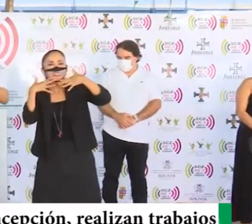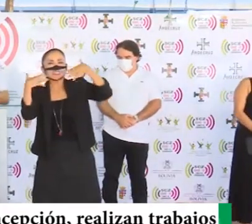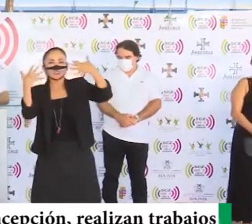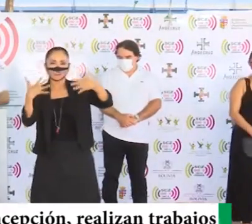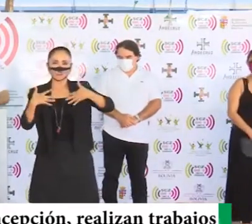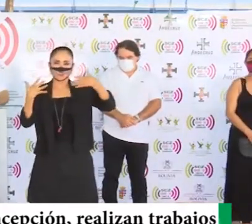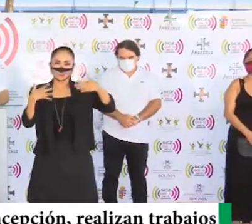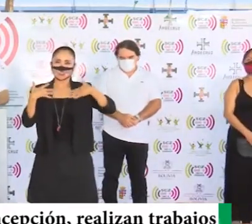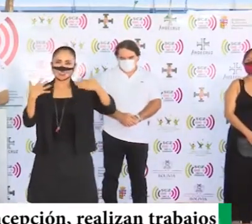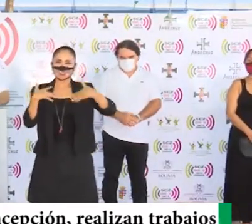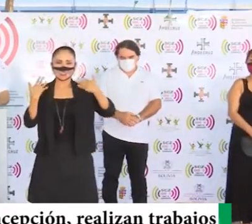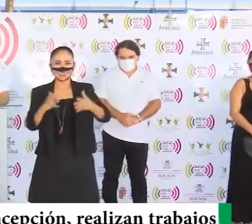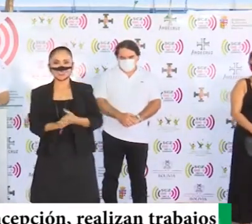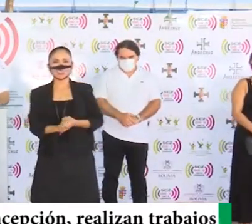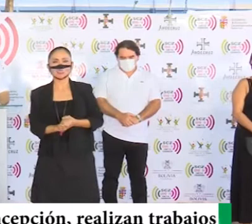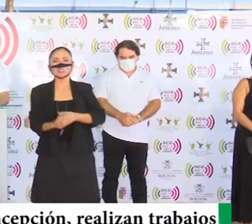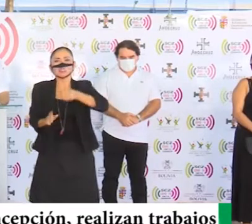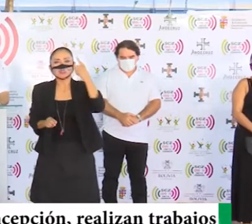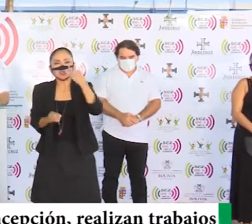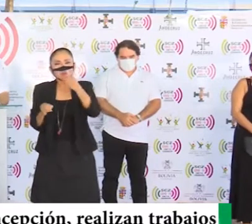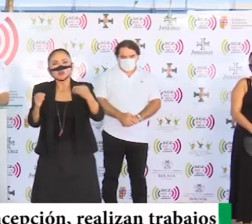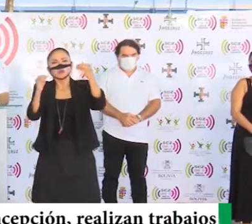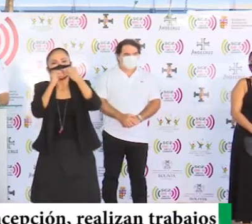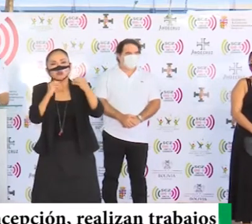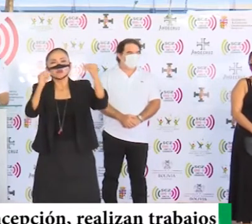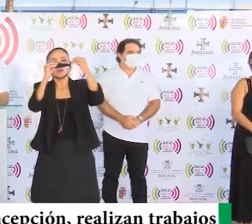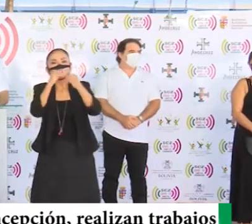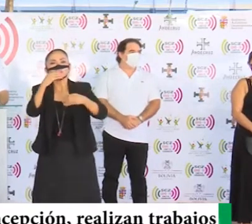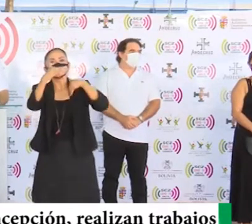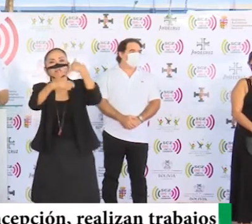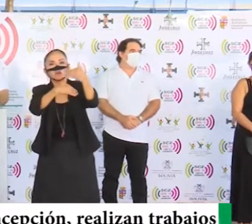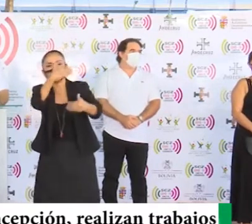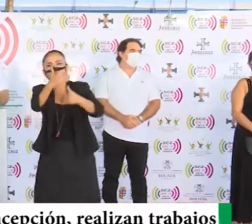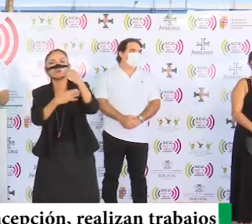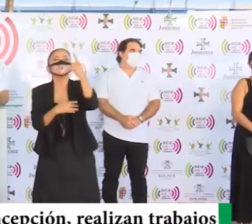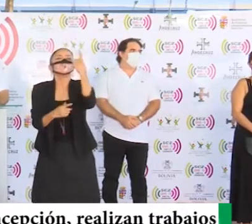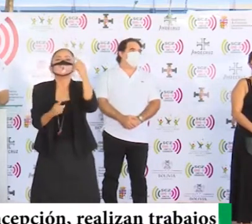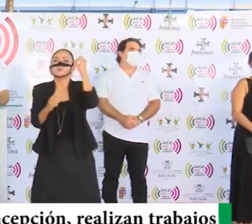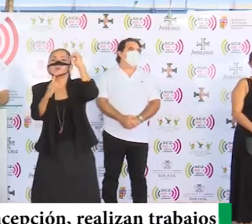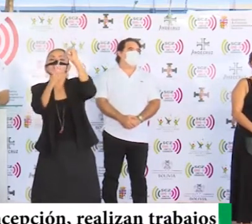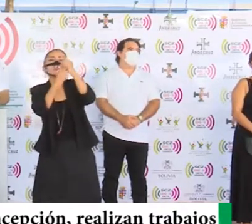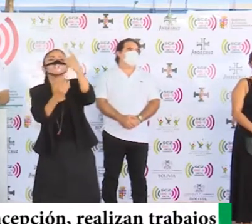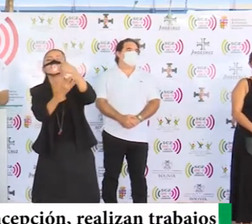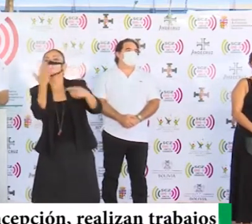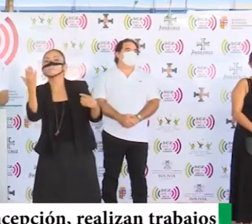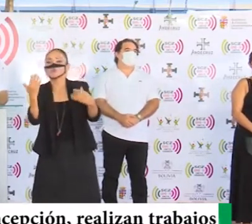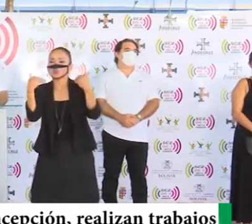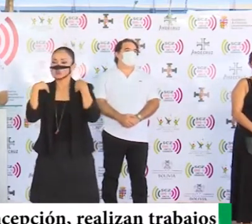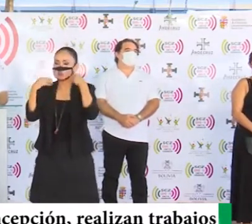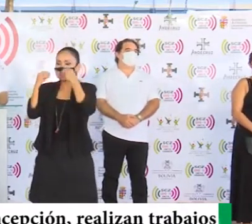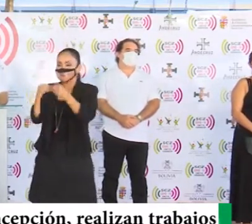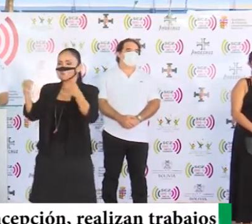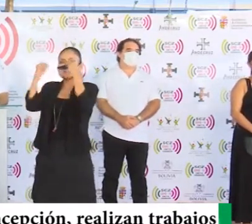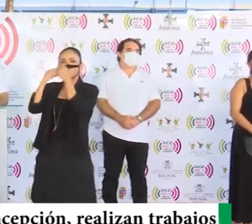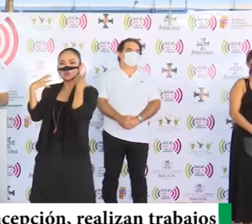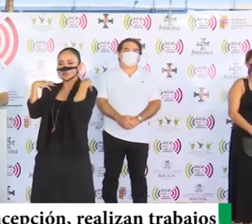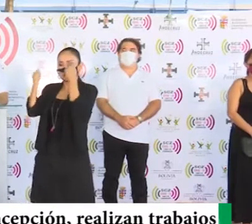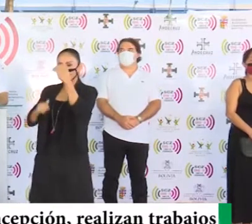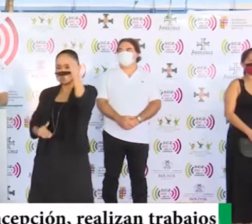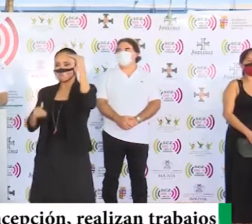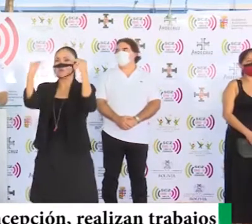cada vez estemos avanzando en cumplir uno de los objetivos que habíamos indicado. Tener más pacientes